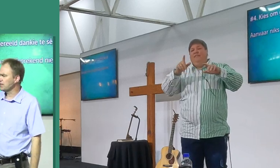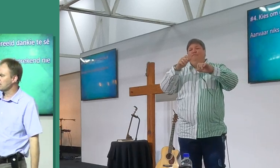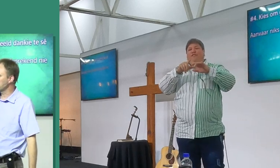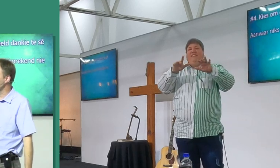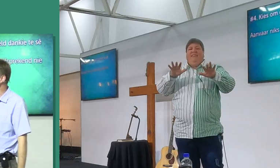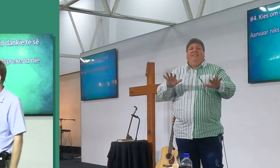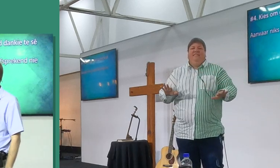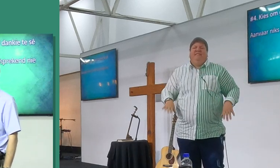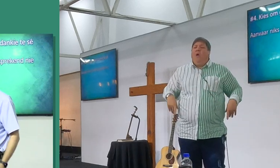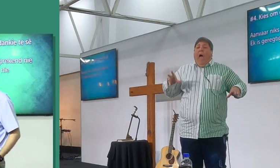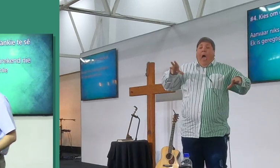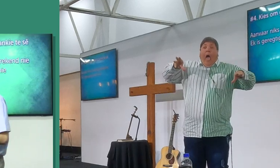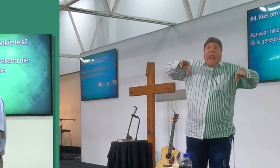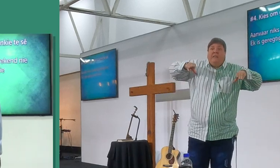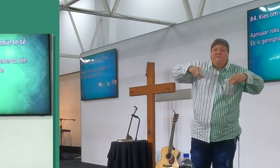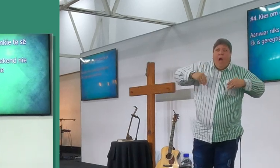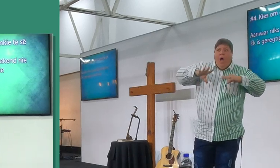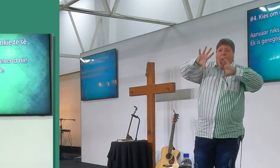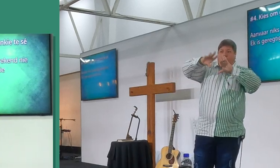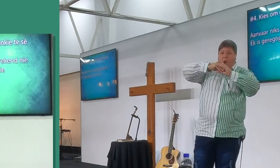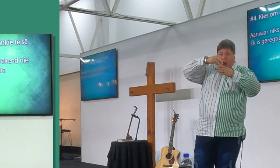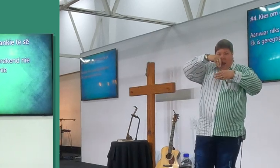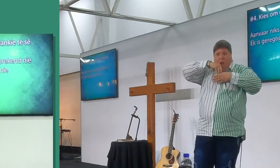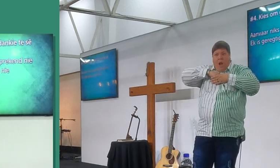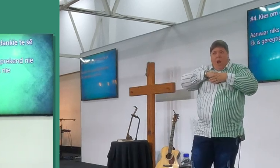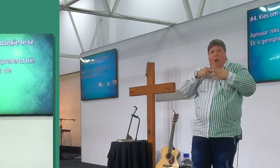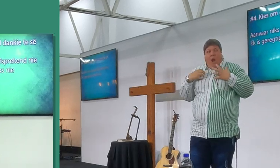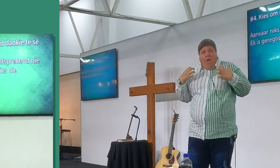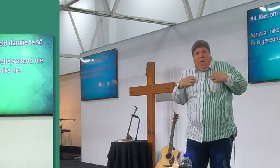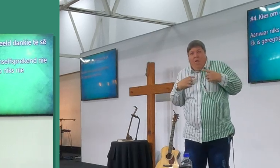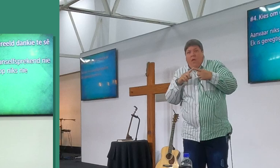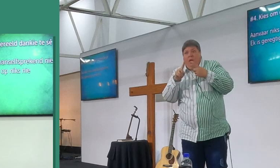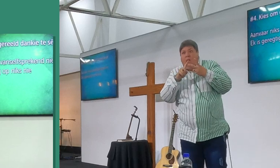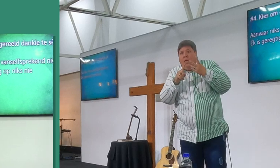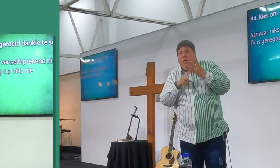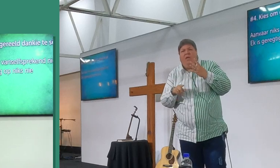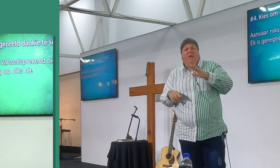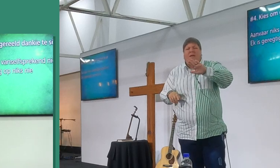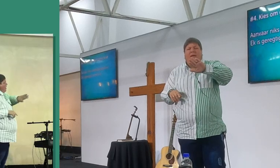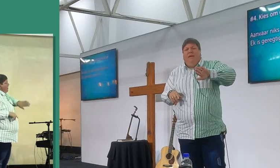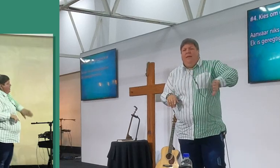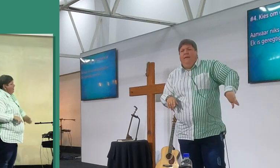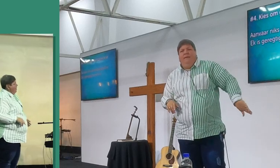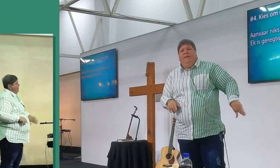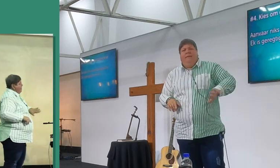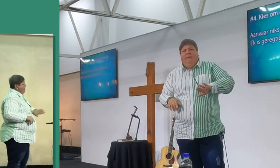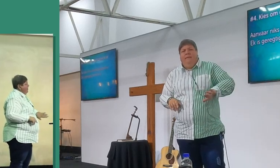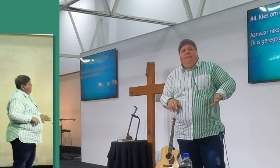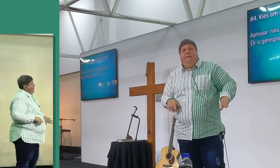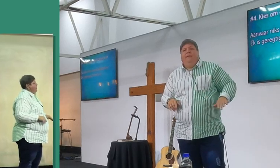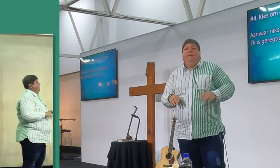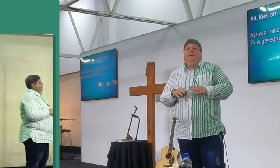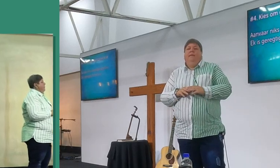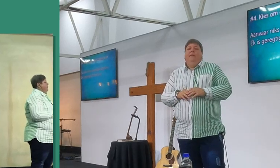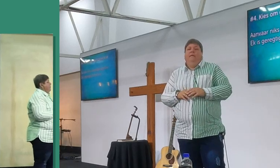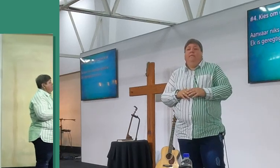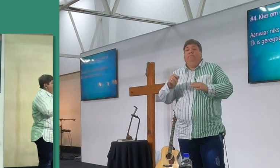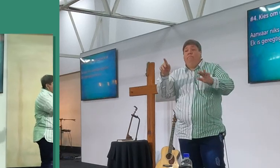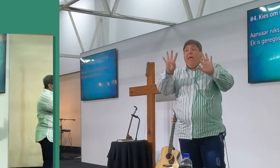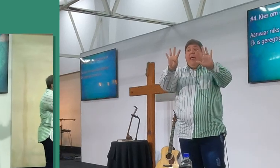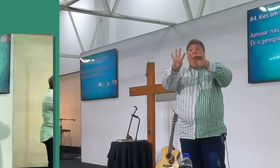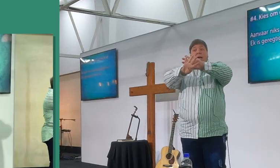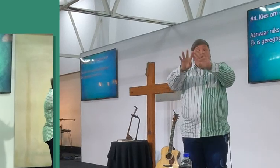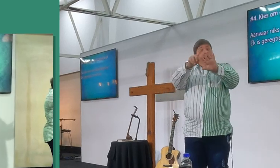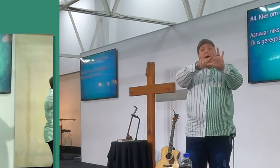selfsprekend aanvaard nie, ek moet verstaan, ek is gerechtig op niks nie, wat was die nege ander oudens wat